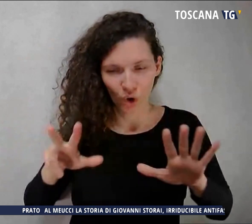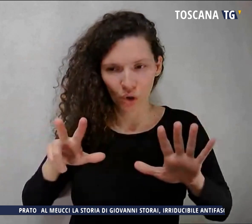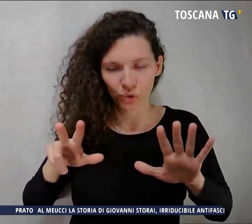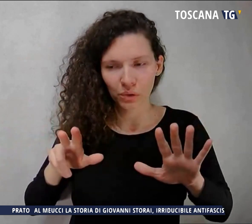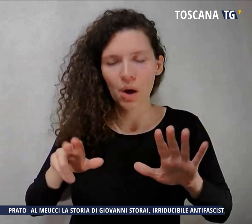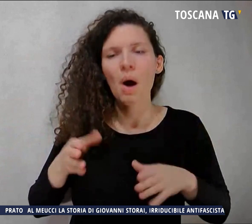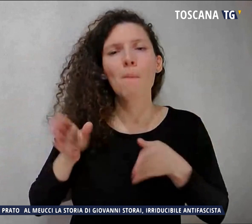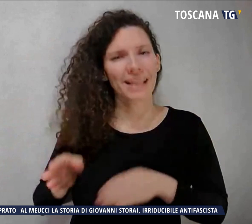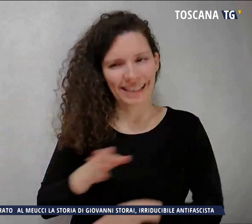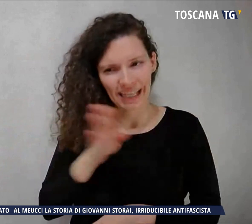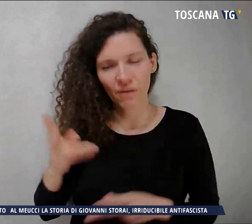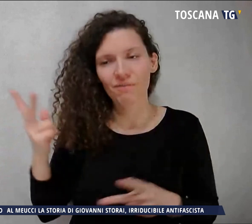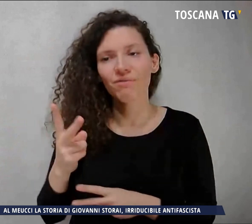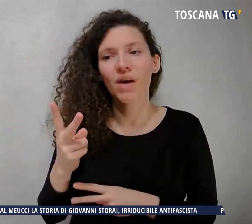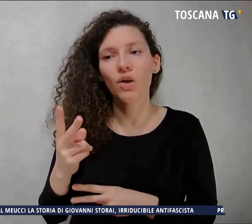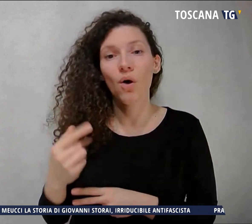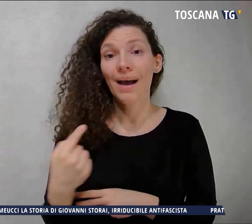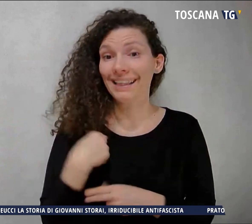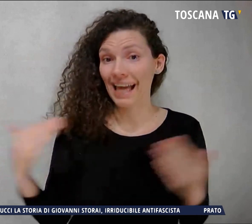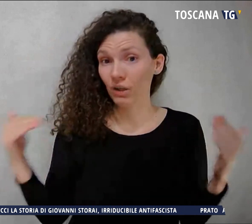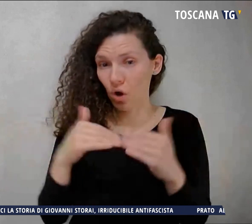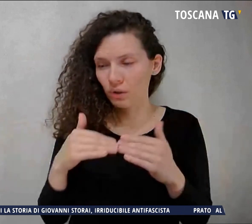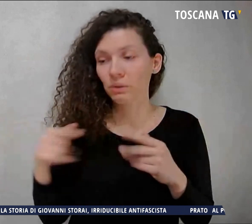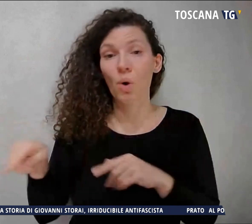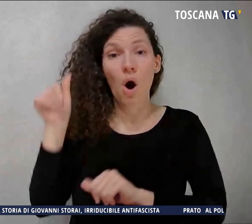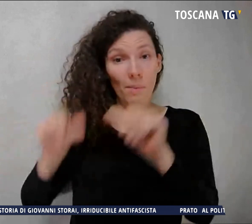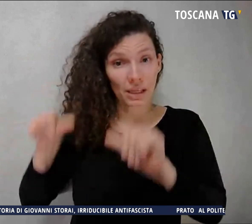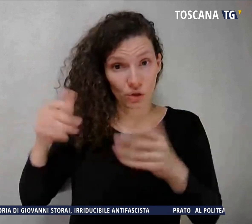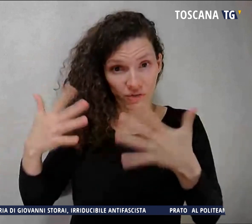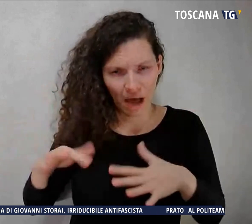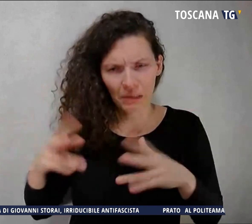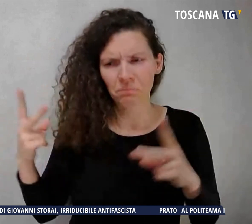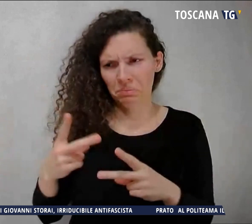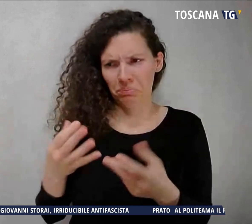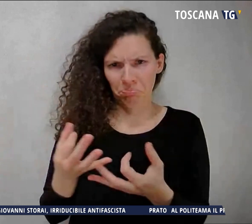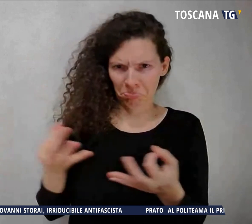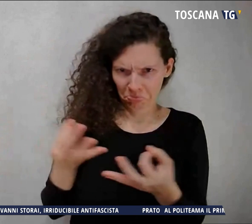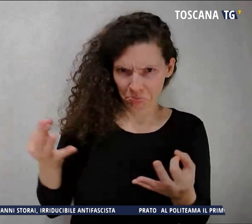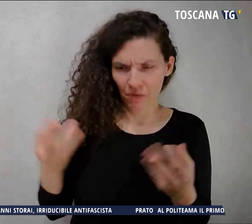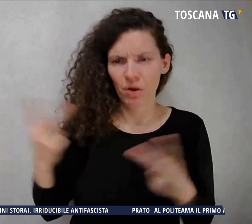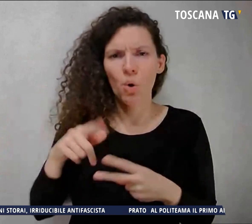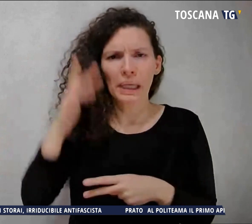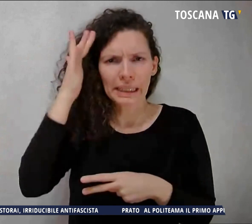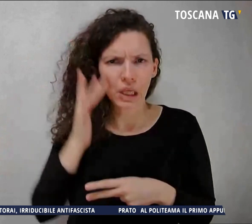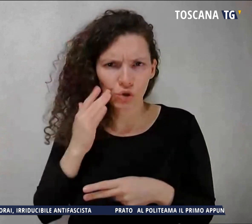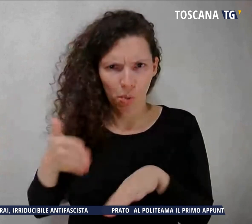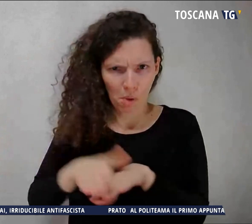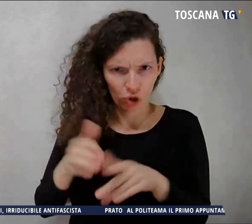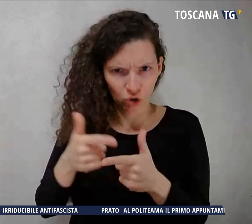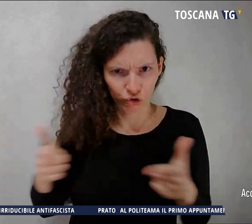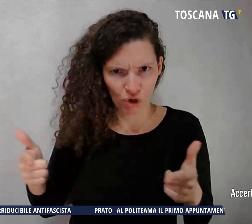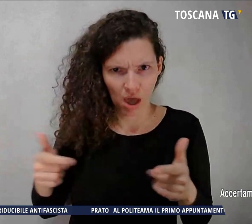È stato operato, è in condizioni stabili e non è in pericolo di vita. Ci sono degli